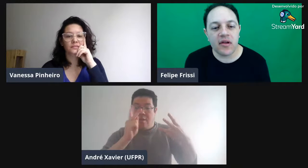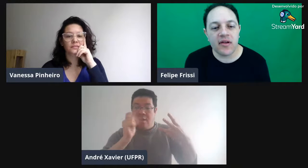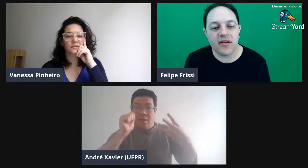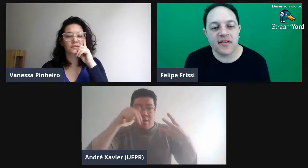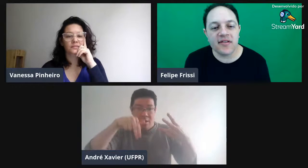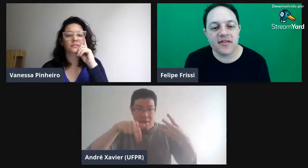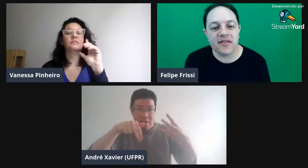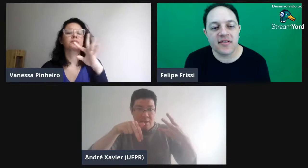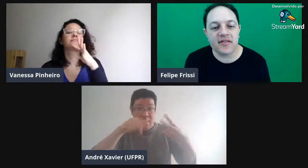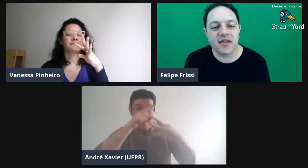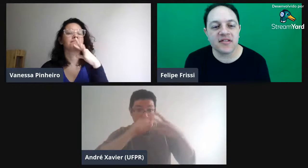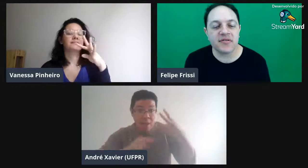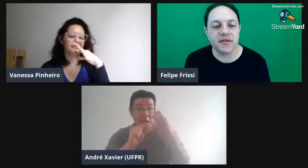Zeschin.